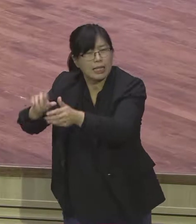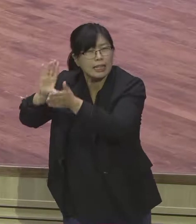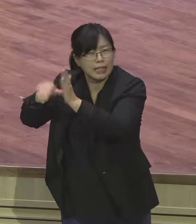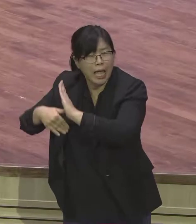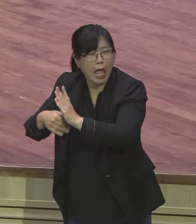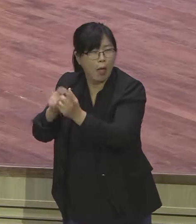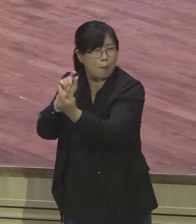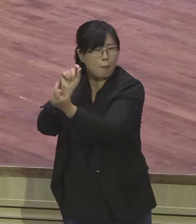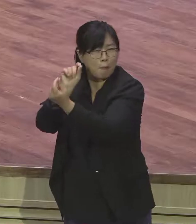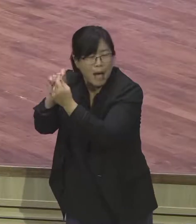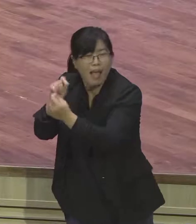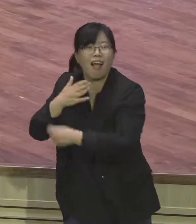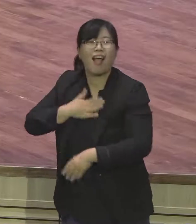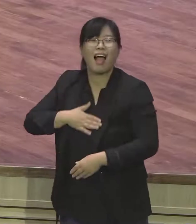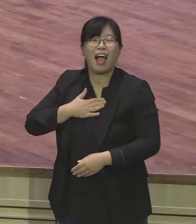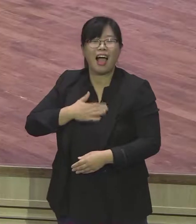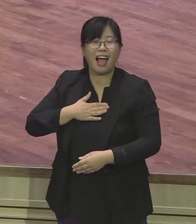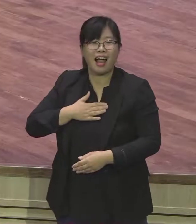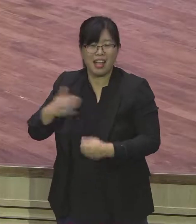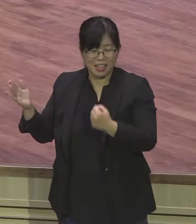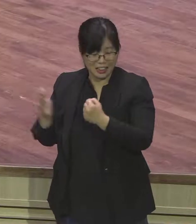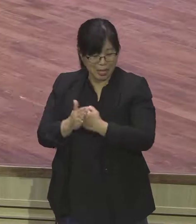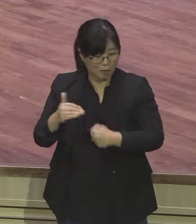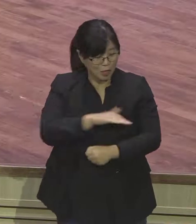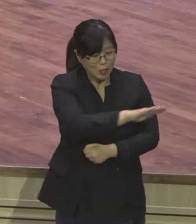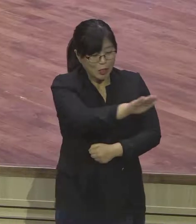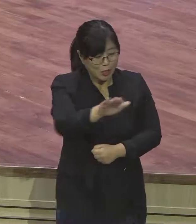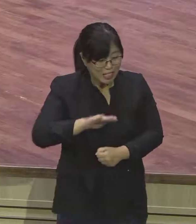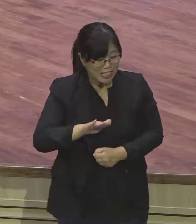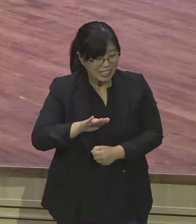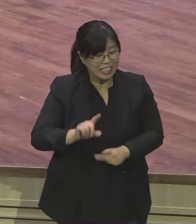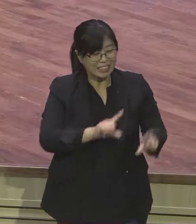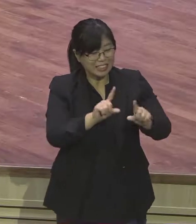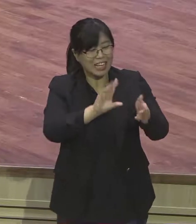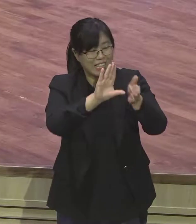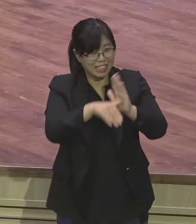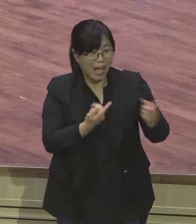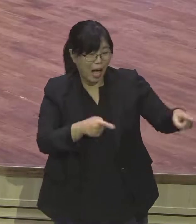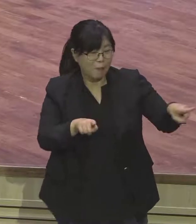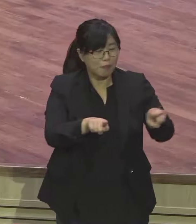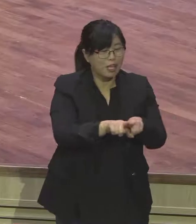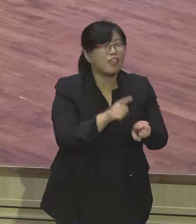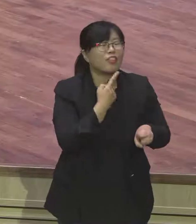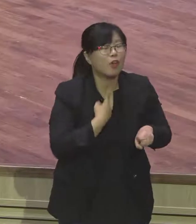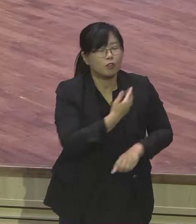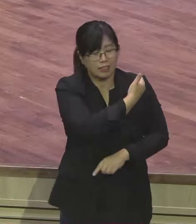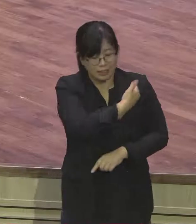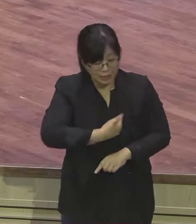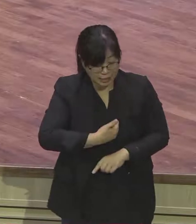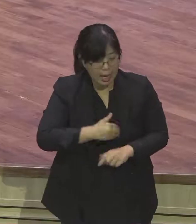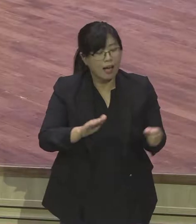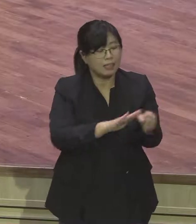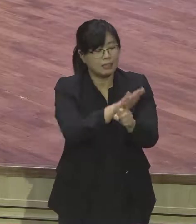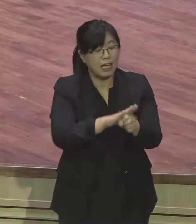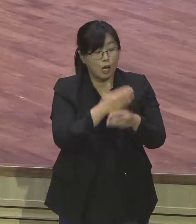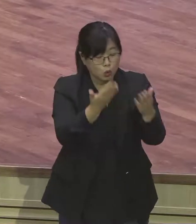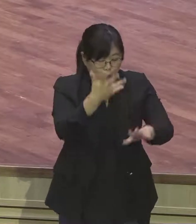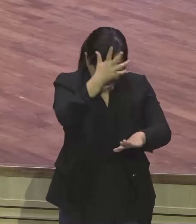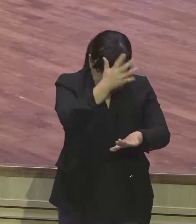사랑하시되 끝까지 사랑하시니라 끝까지 이 끝까지의 사랑이 정말 중요해요. 끝까지의 사랑